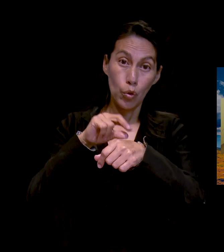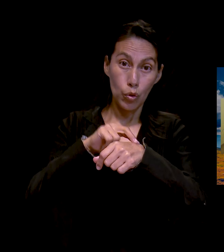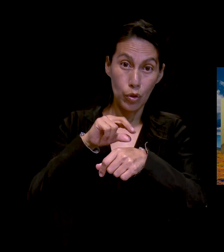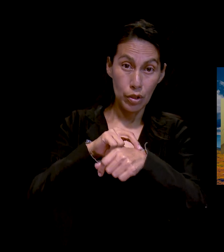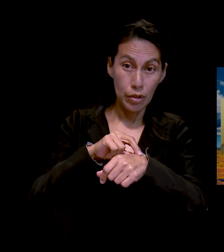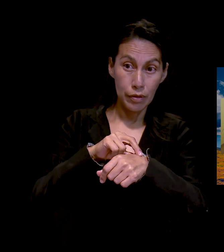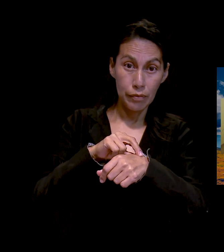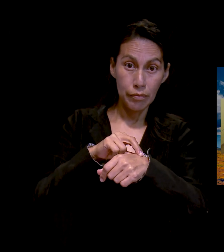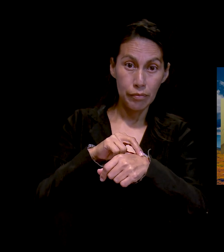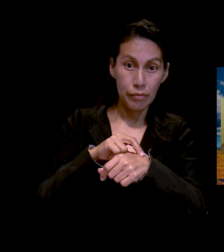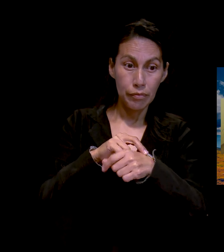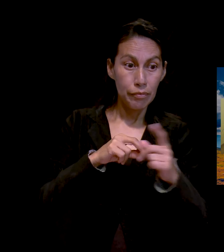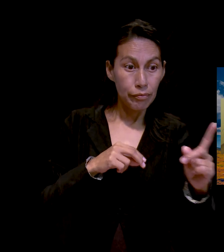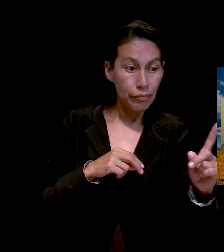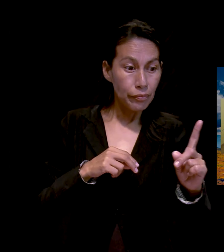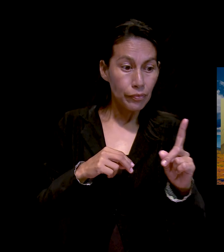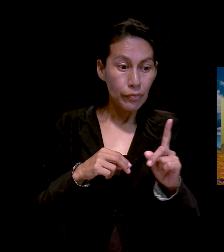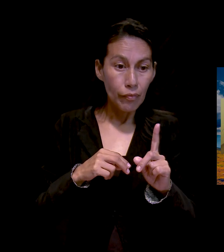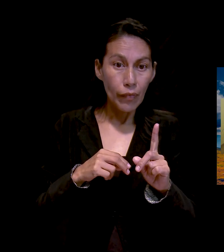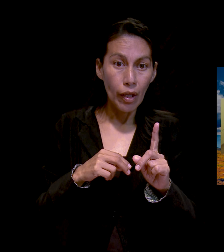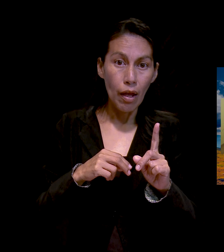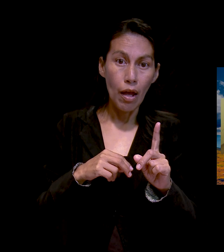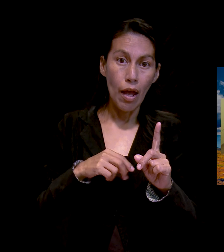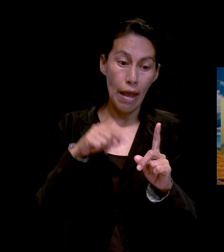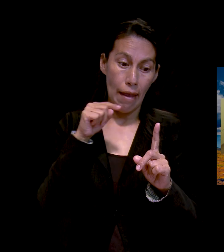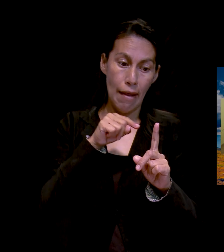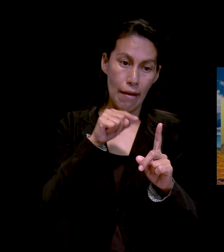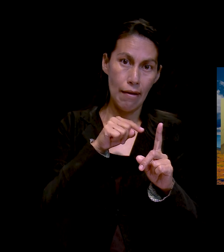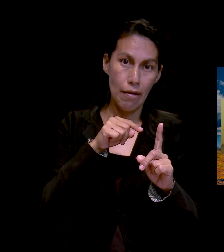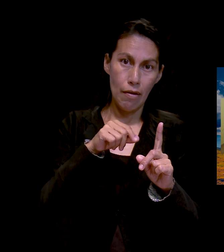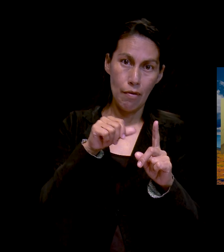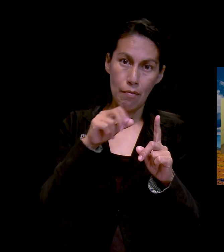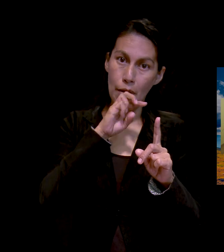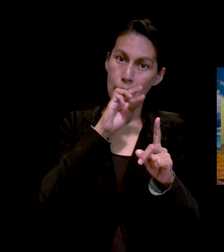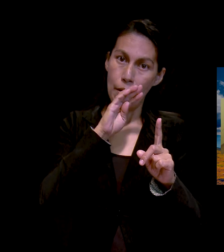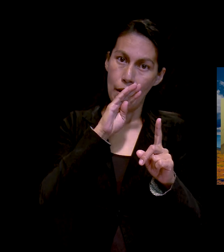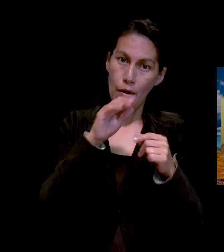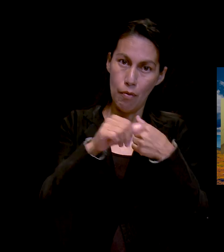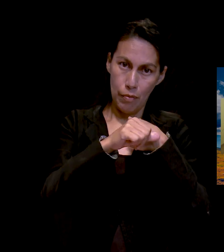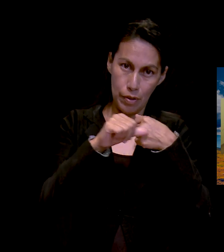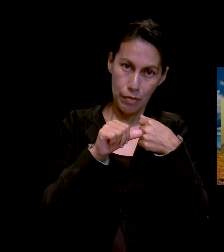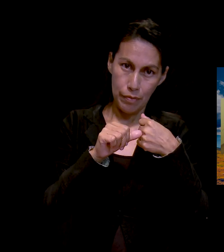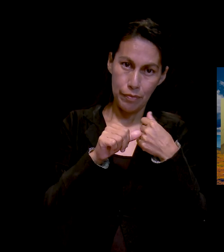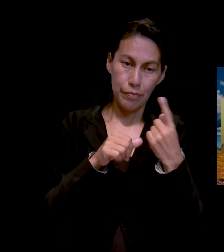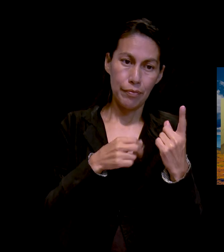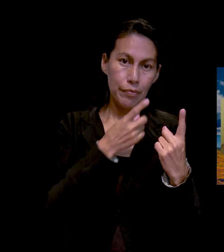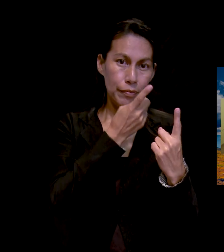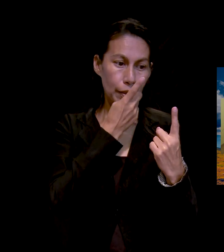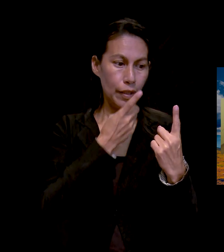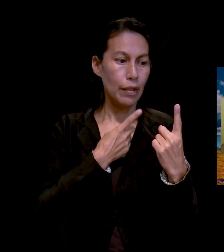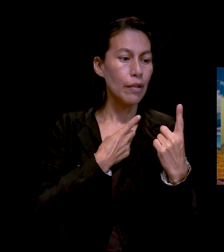horas, salieron los doctores y salió el doctor que le puso el catéter a mi mamá.